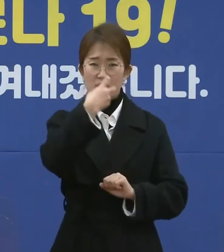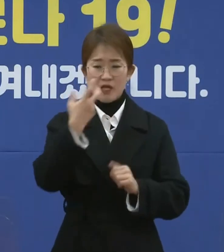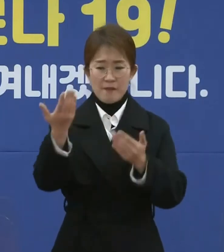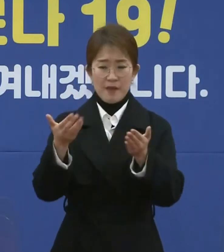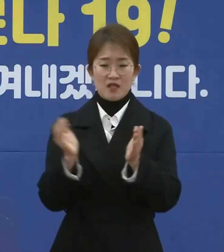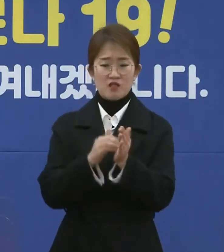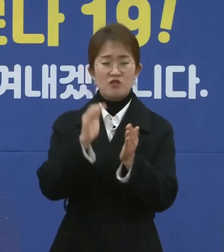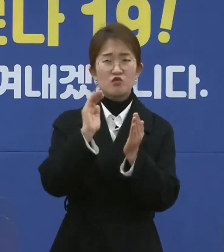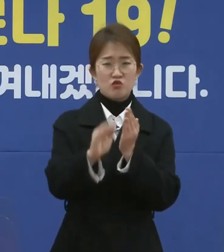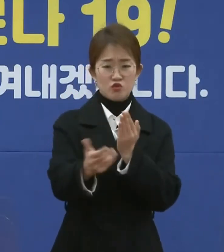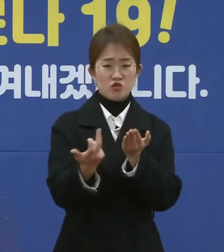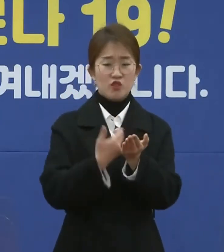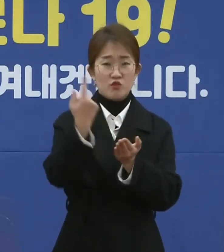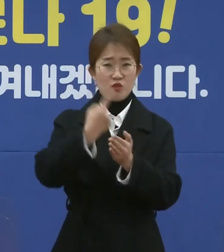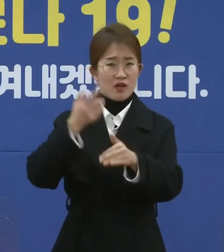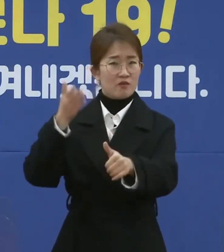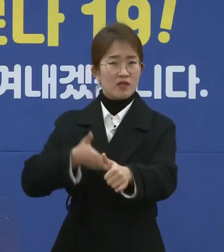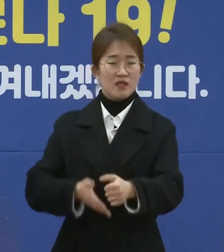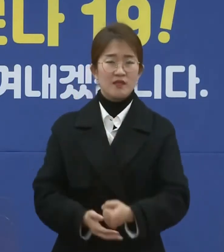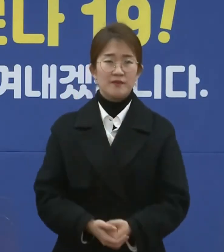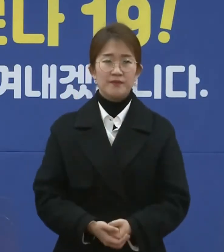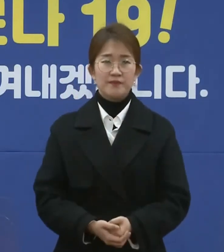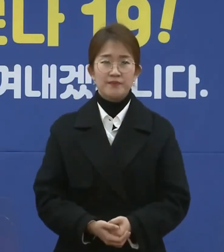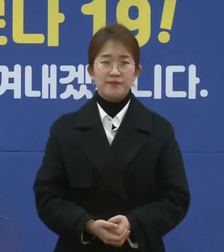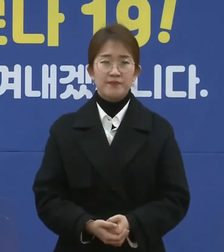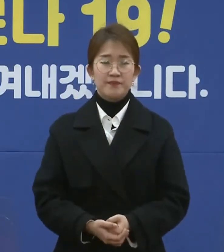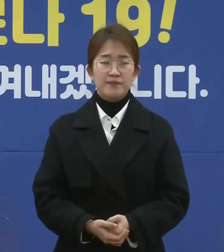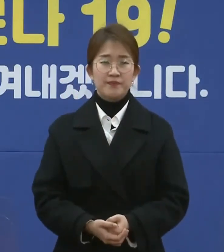제주에 오실 것을 강력히 권고합니다.